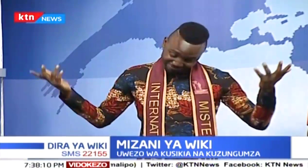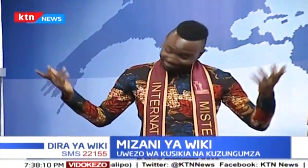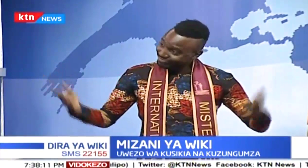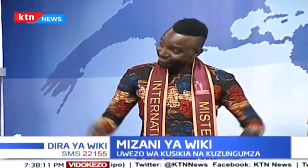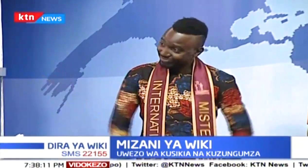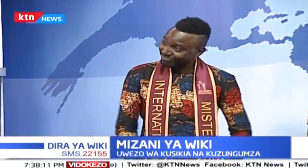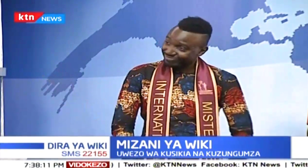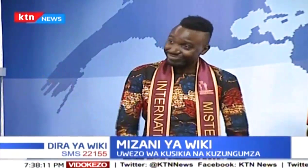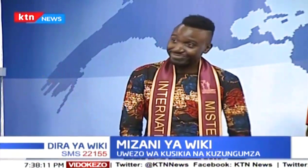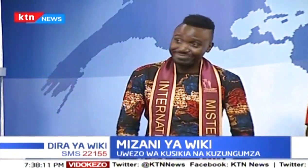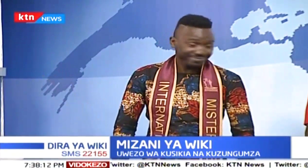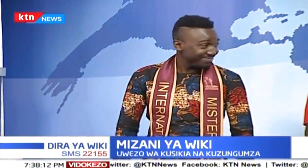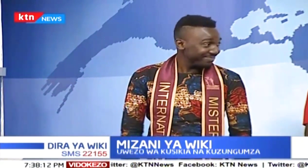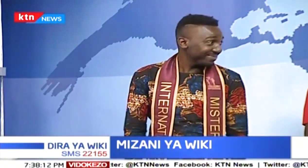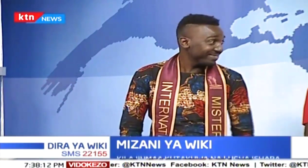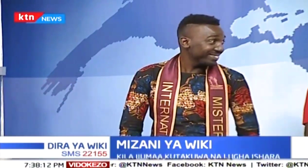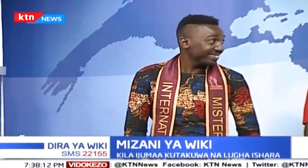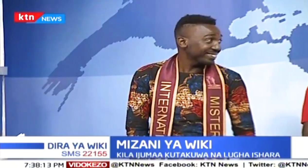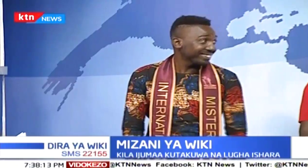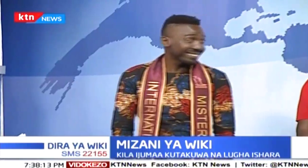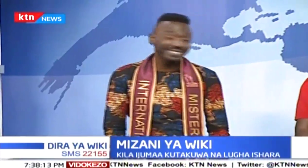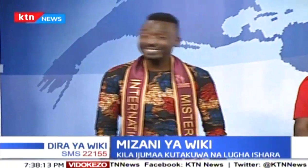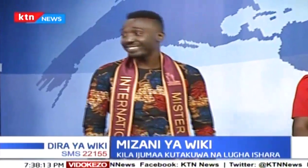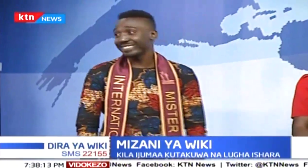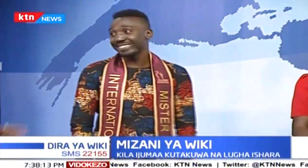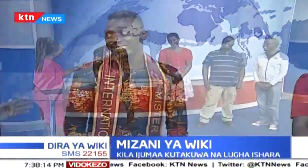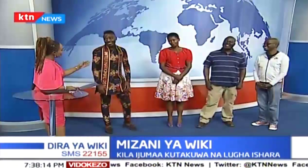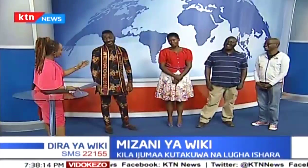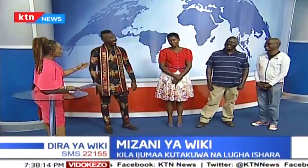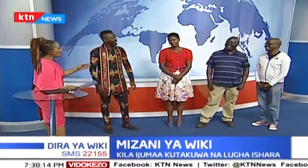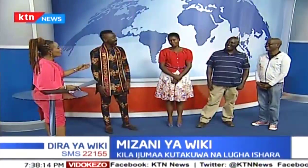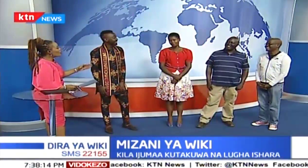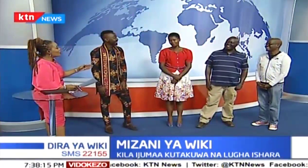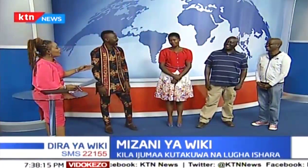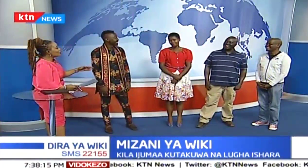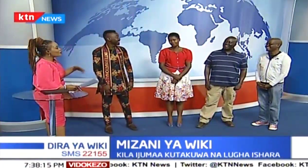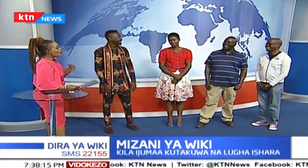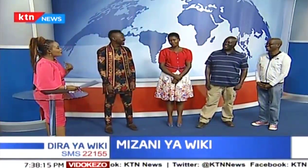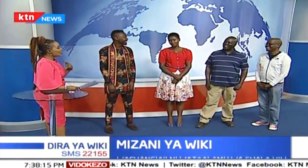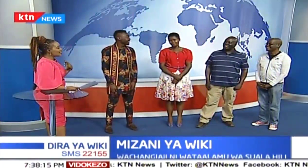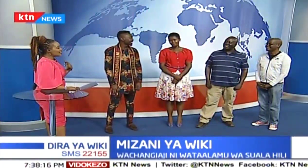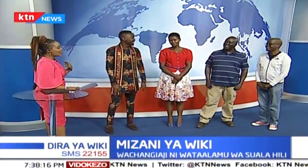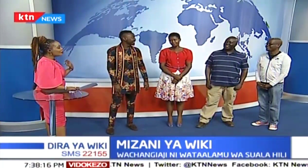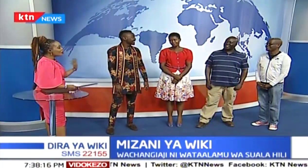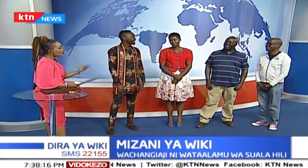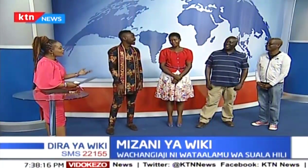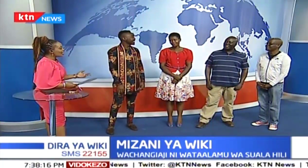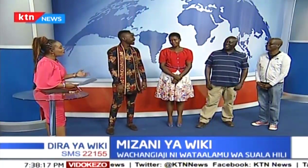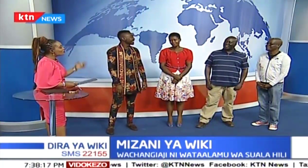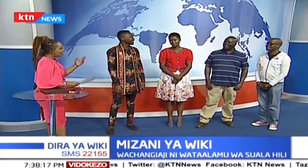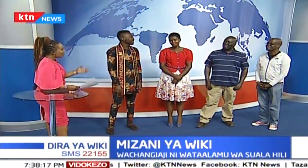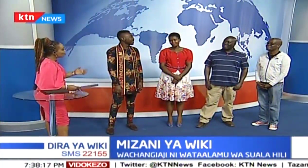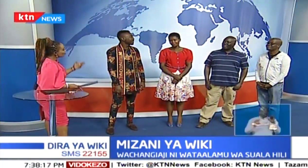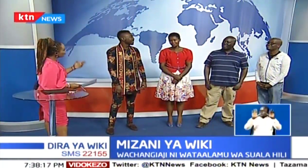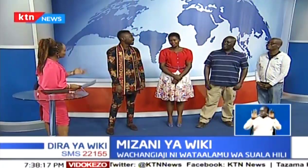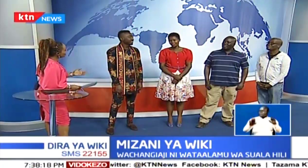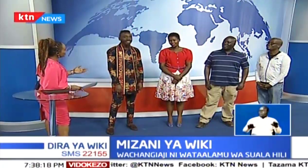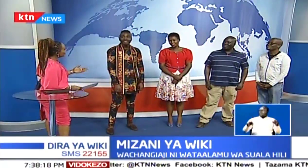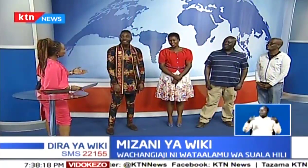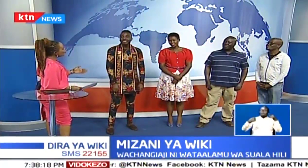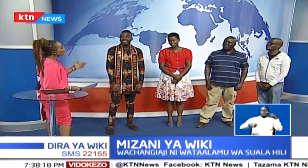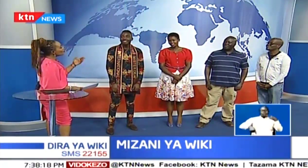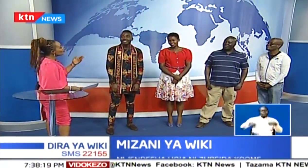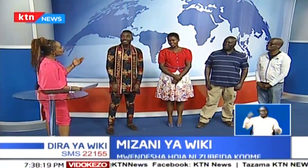Kwa sasa nimevaa moja, kwa sababu, zilikuwa mbili. Nam, lakini, ni kitu ambacho ni chamuhimu sana, kutangazo